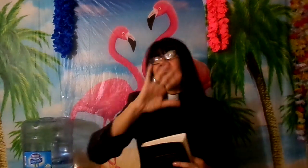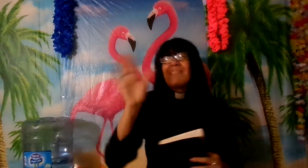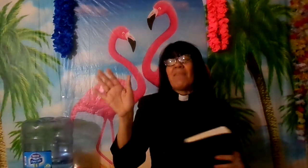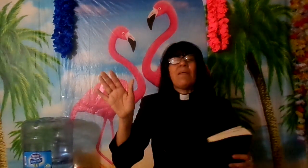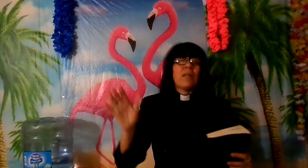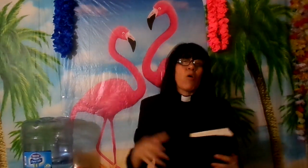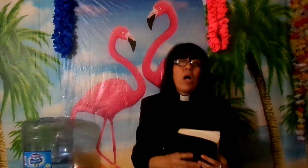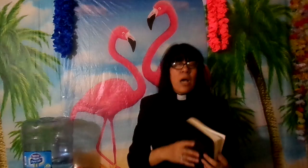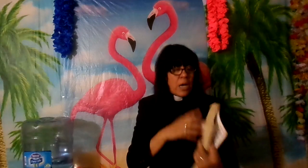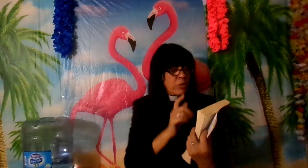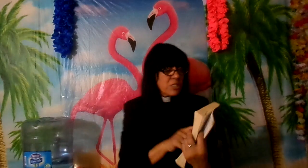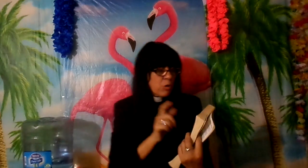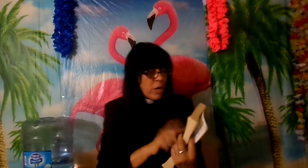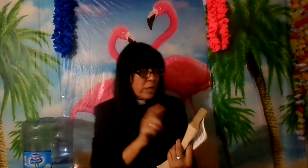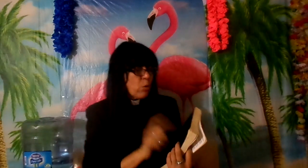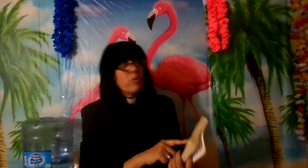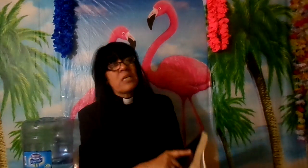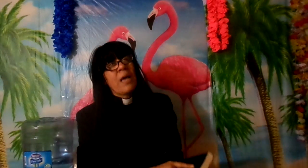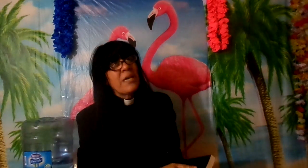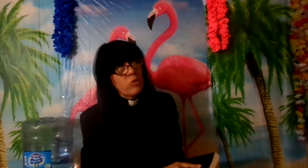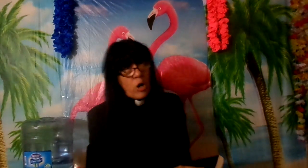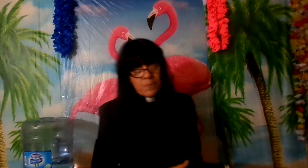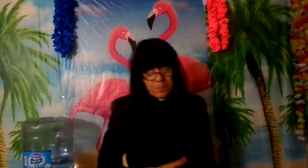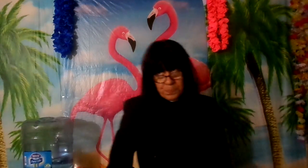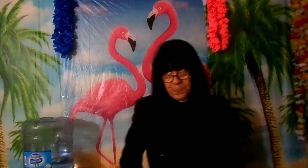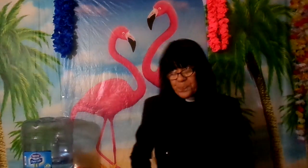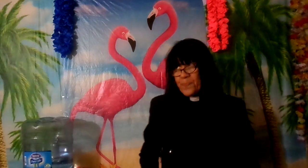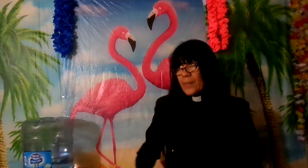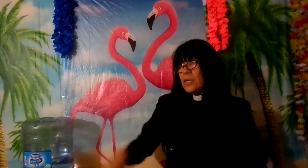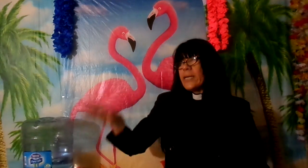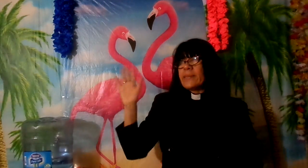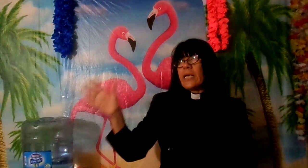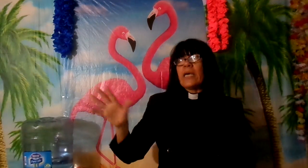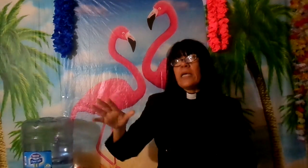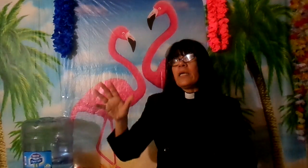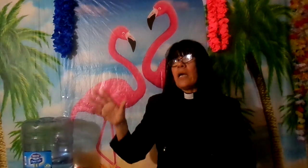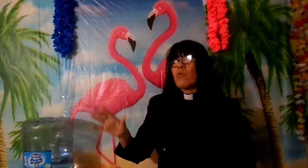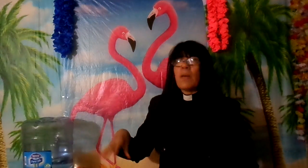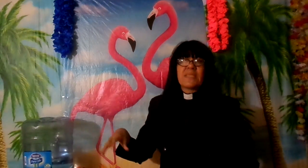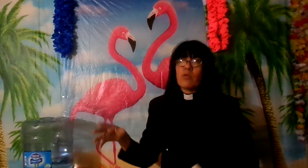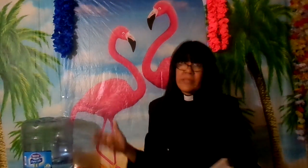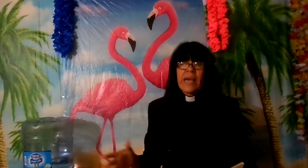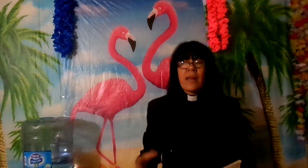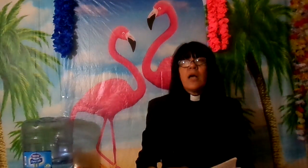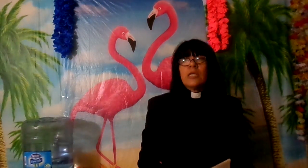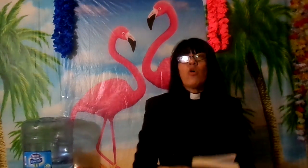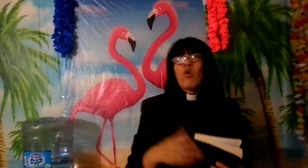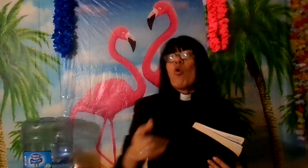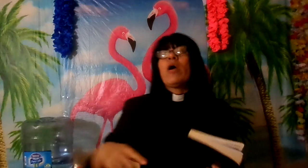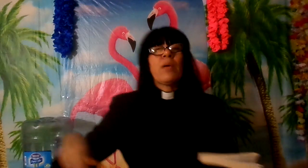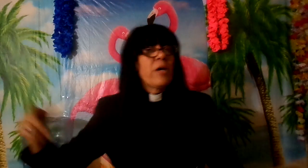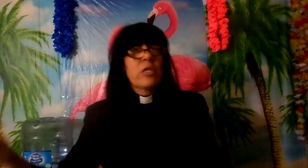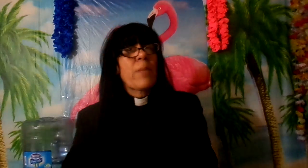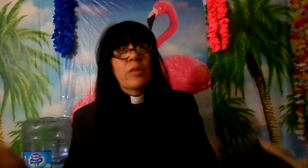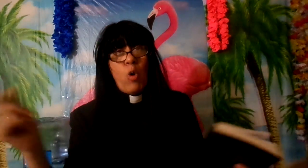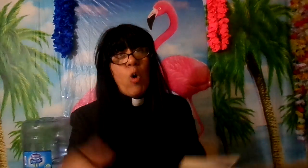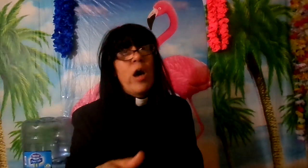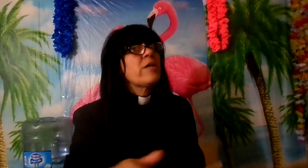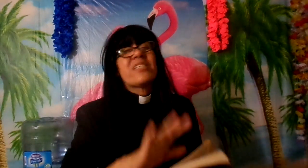antibíblicos entonces cogen el Nuevo Testamento y alguna vez se lo entierran cogen el Vio Testamento lo cogen ya